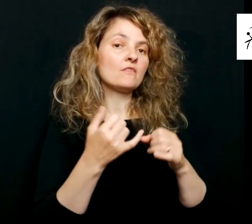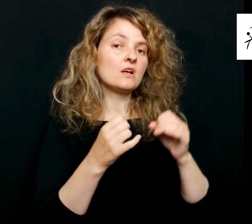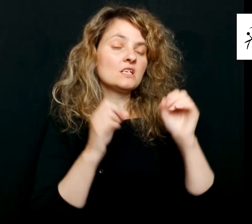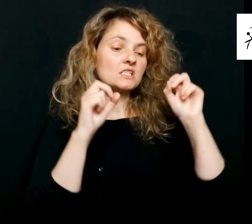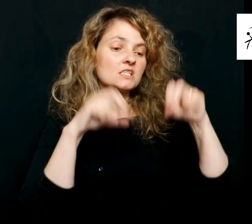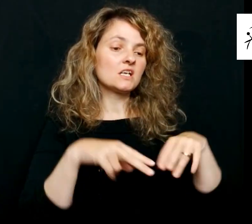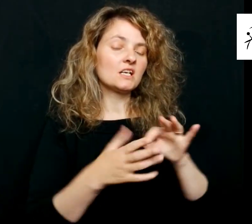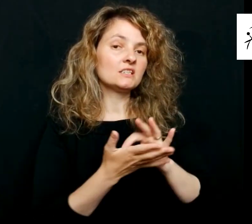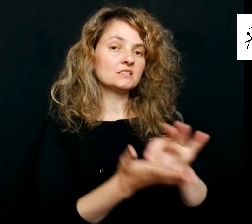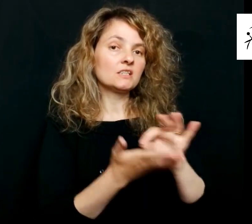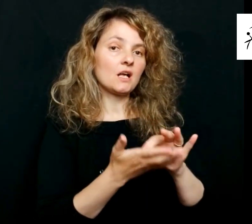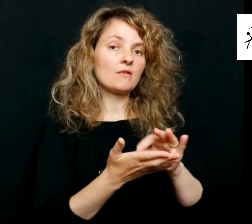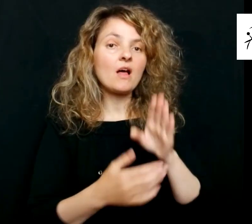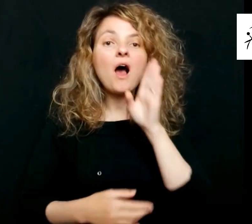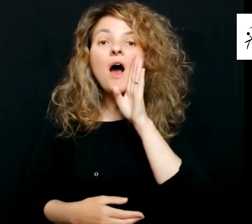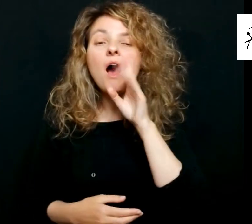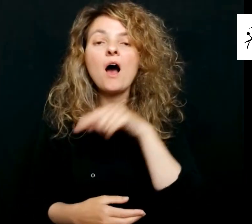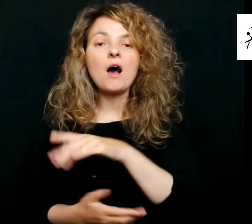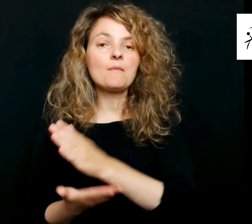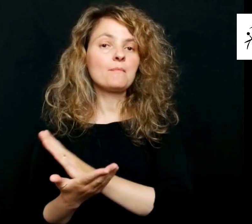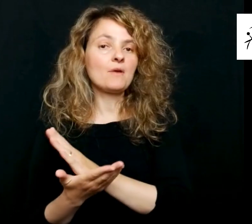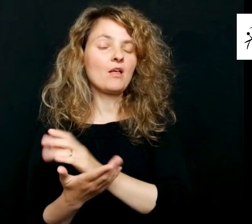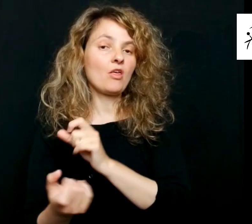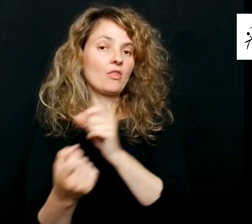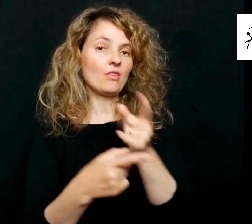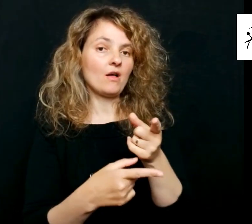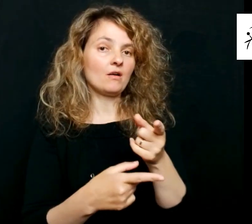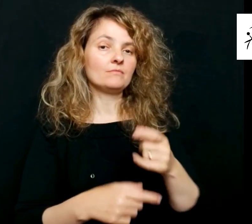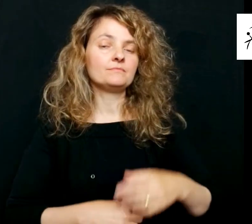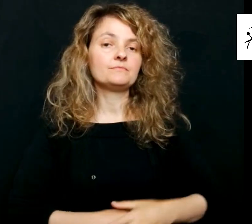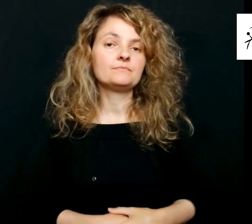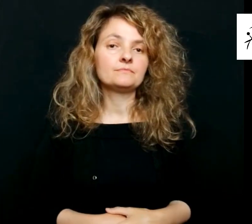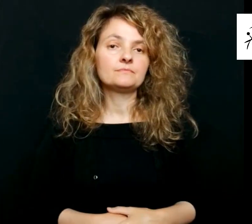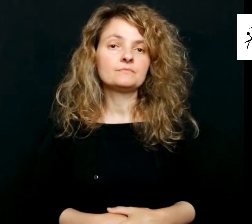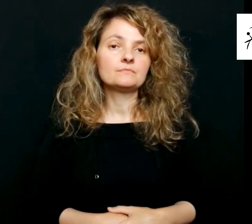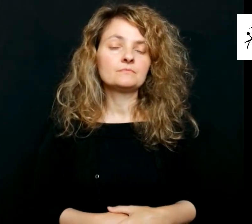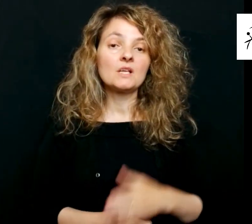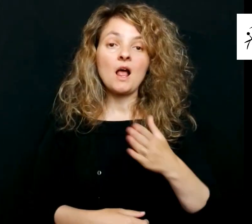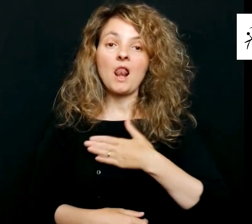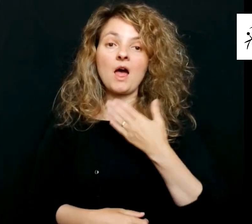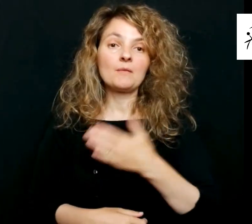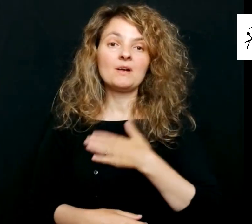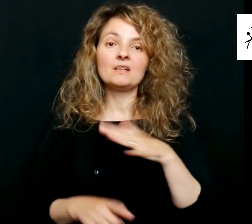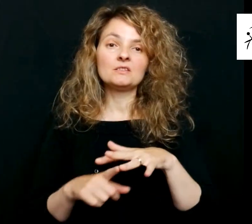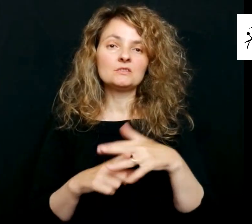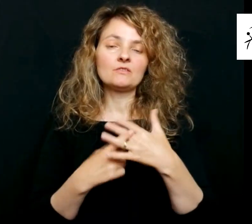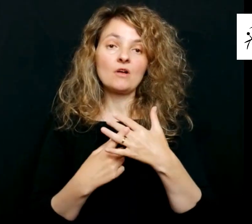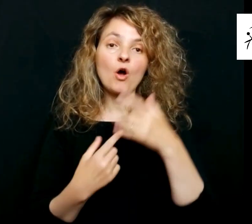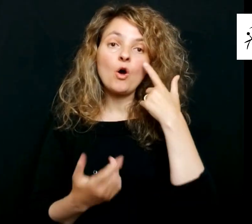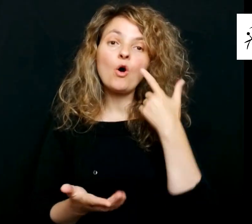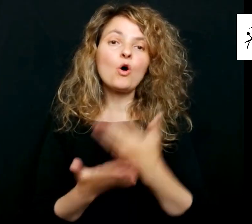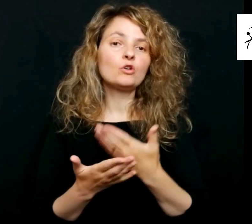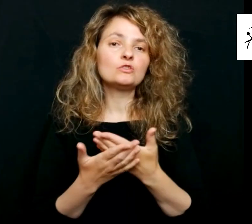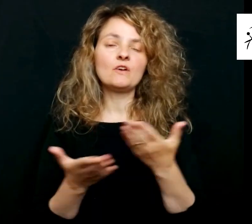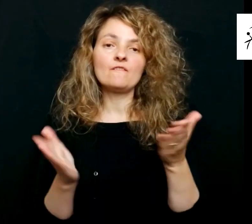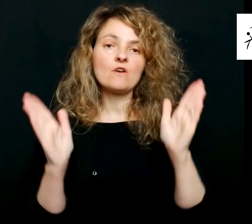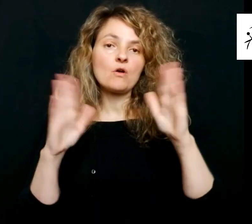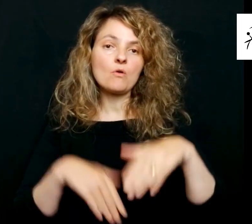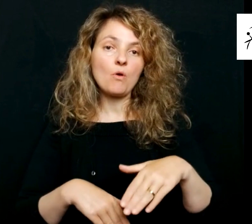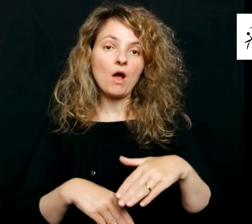quedaría sin los servicios provistos por tales mediadoras. Tan lamentable situación es injustificable